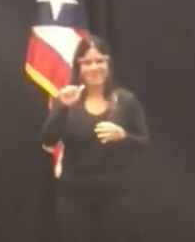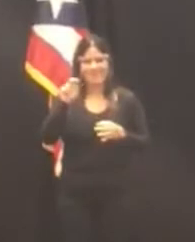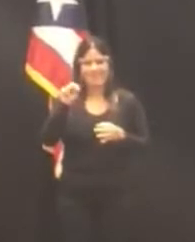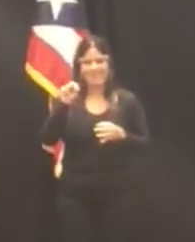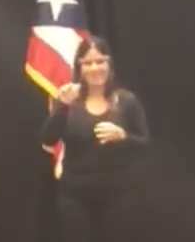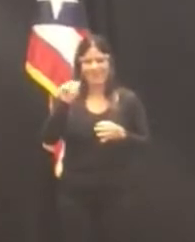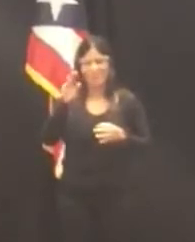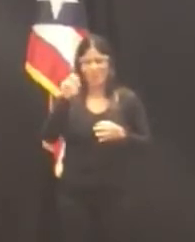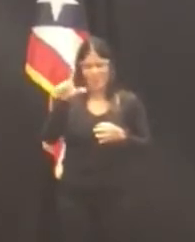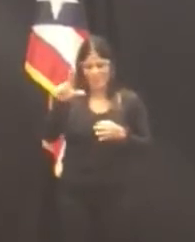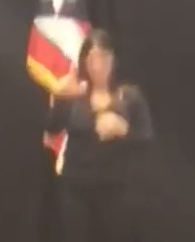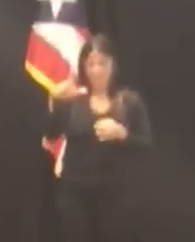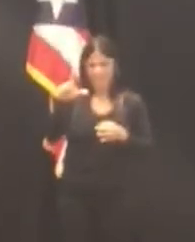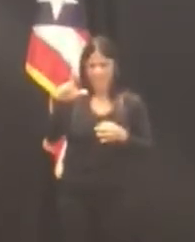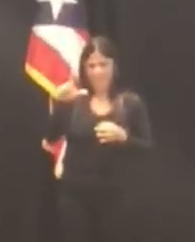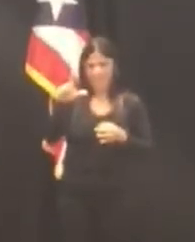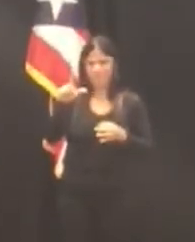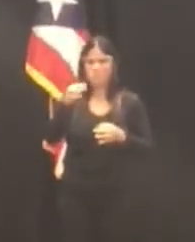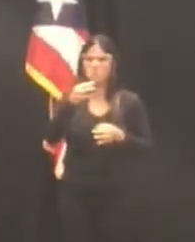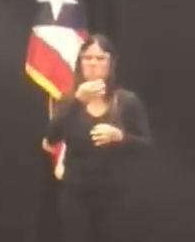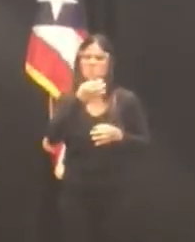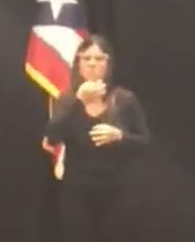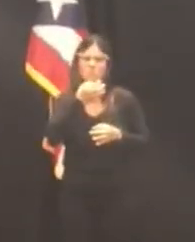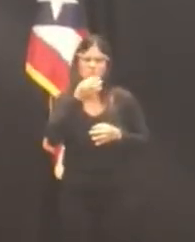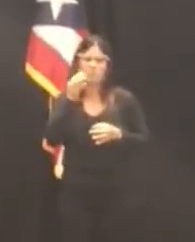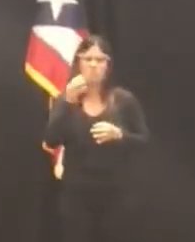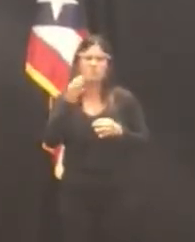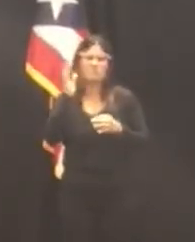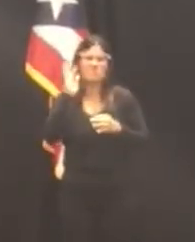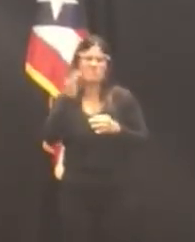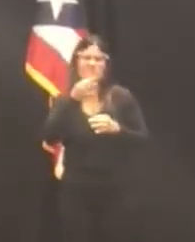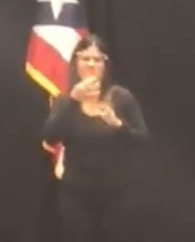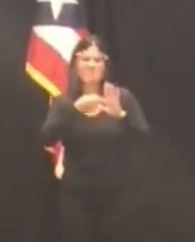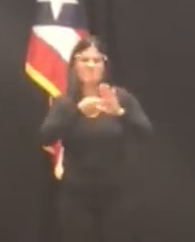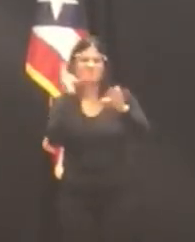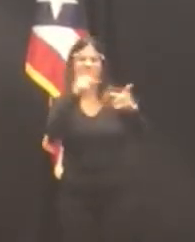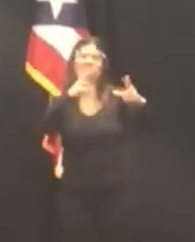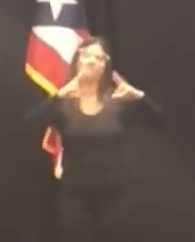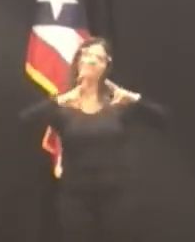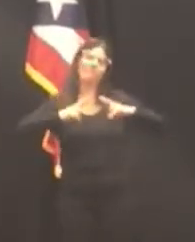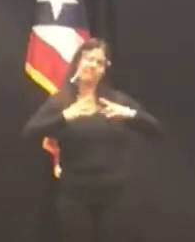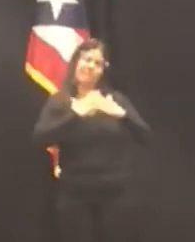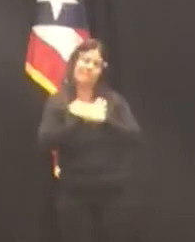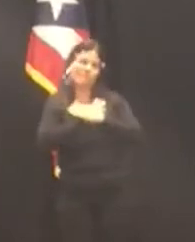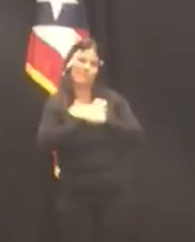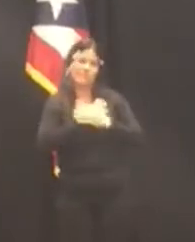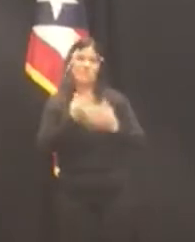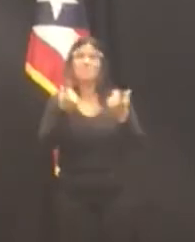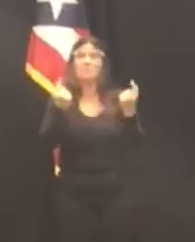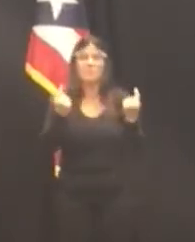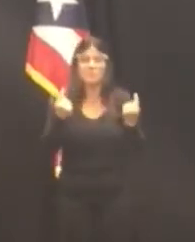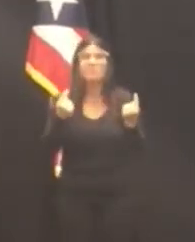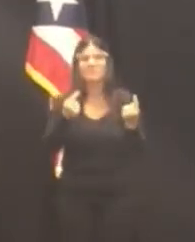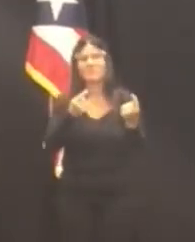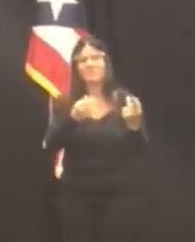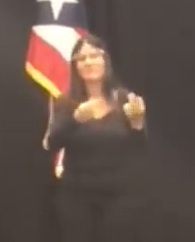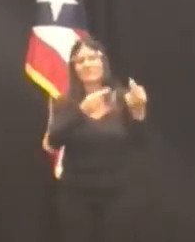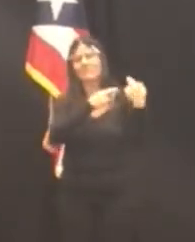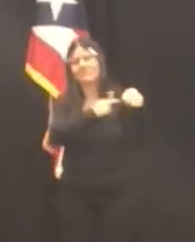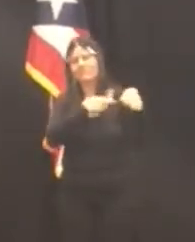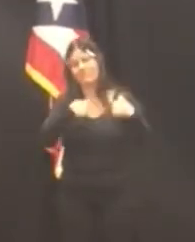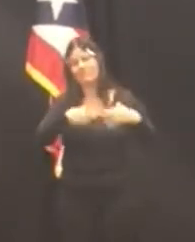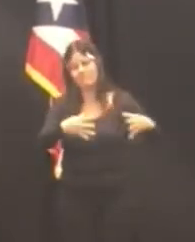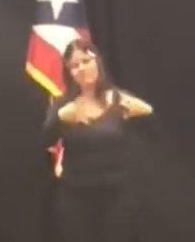Ante su próximo retiro por disposición constitucional, he asumido la responsabilidad de identificar ese